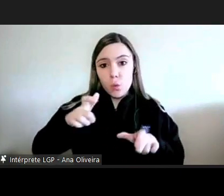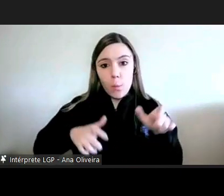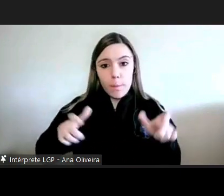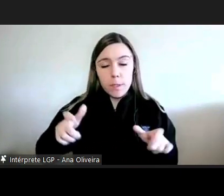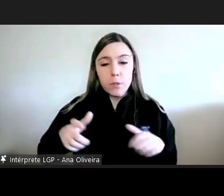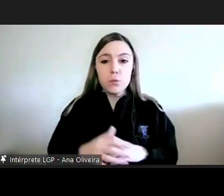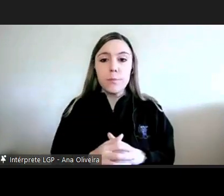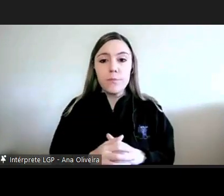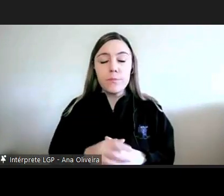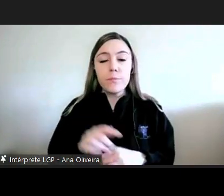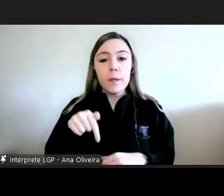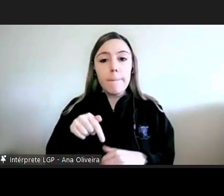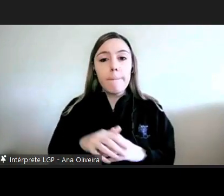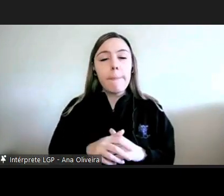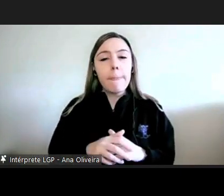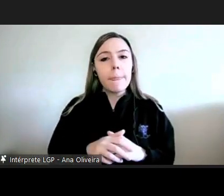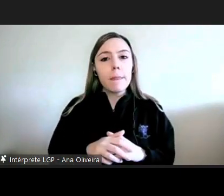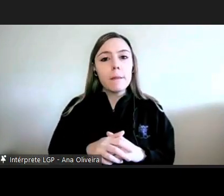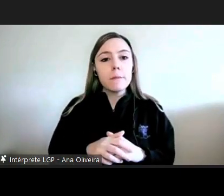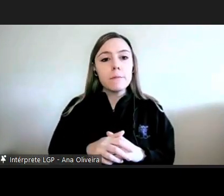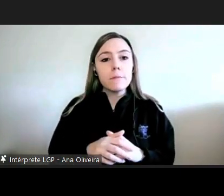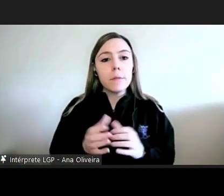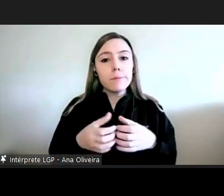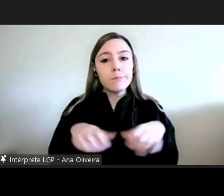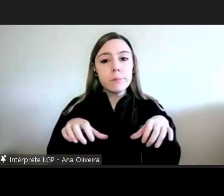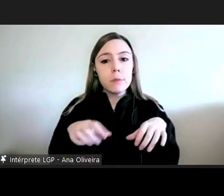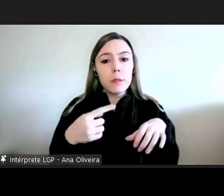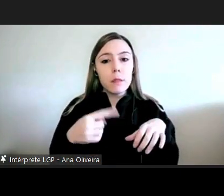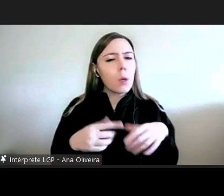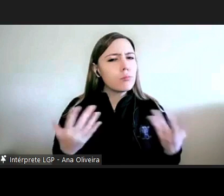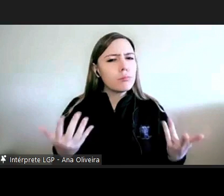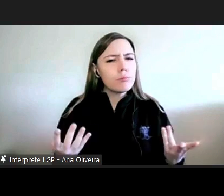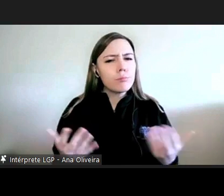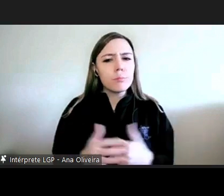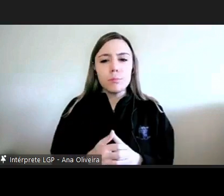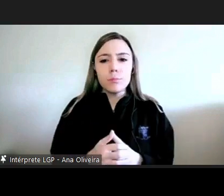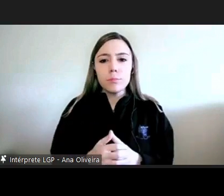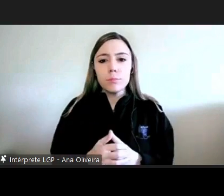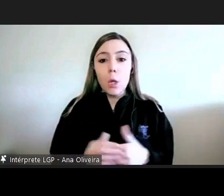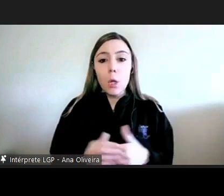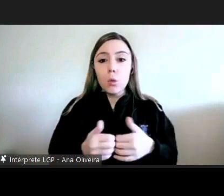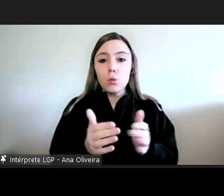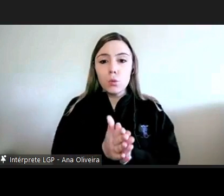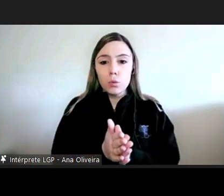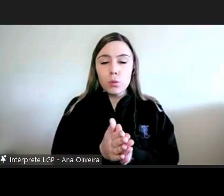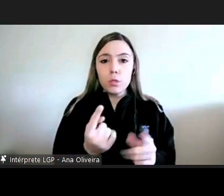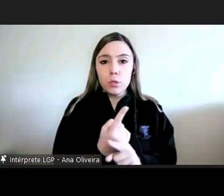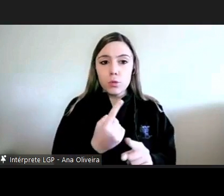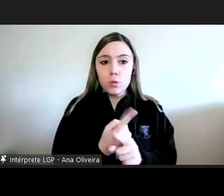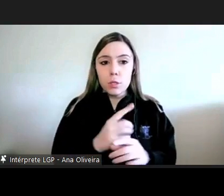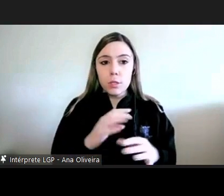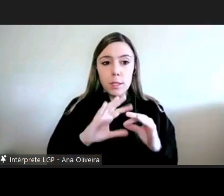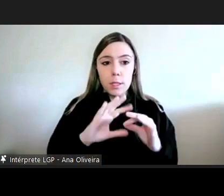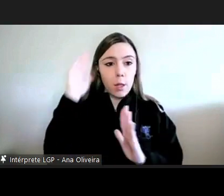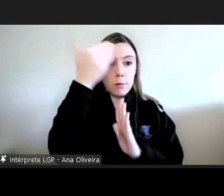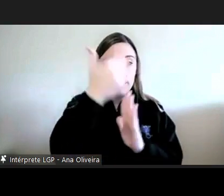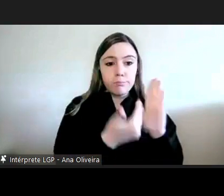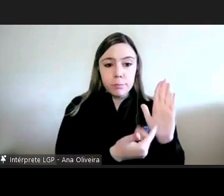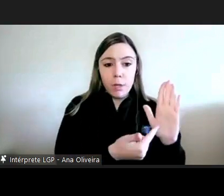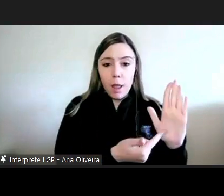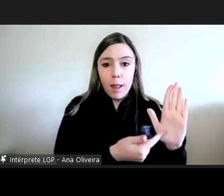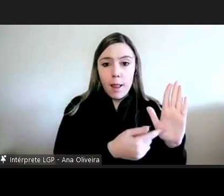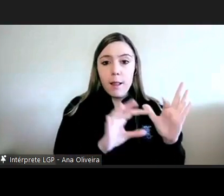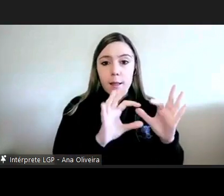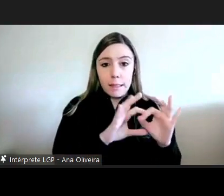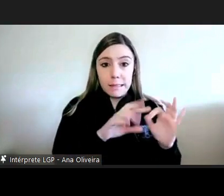aqui a divisão é feita tudo aquilo que é convenção que releva da área da